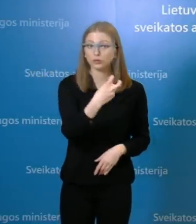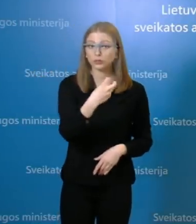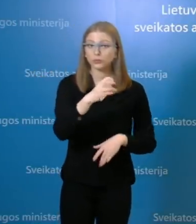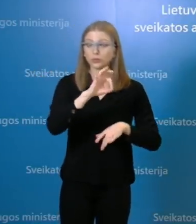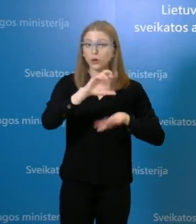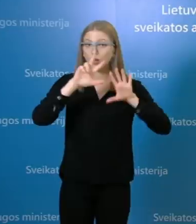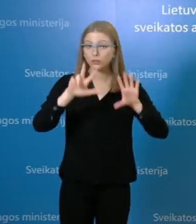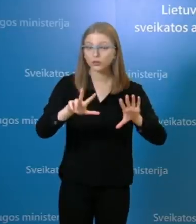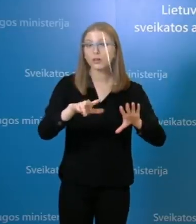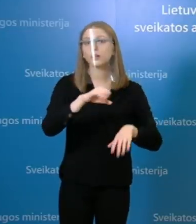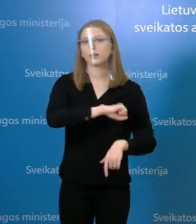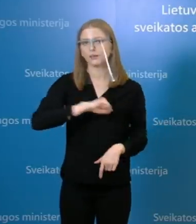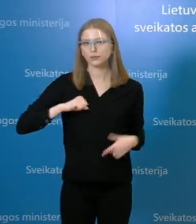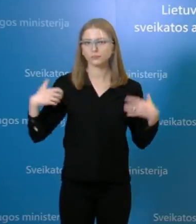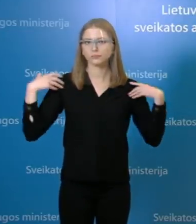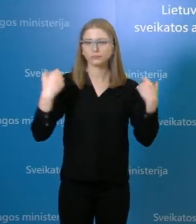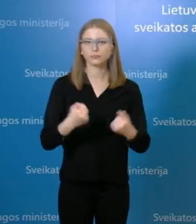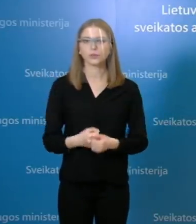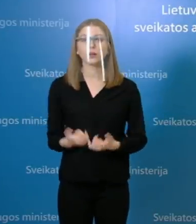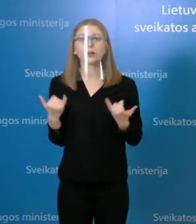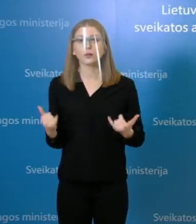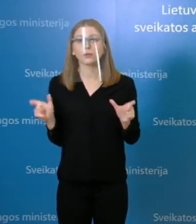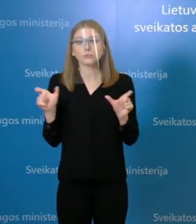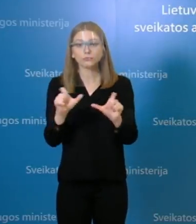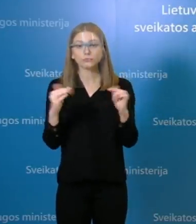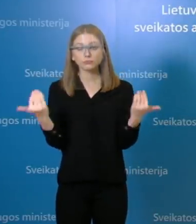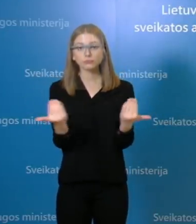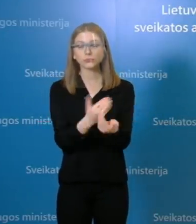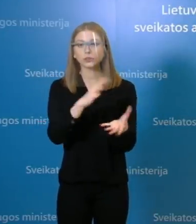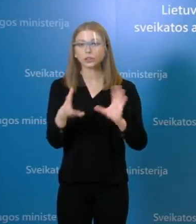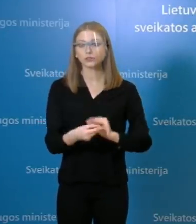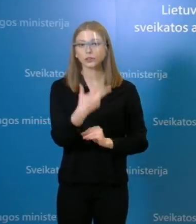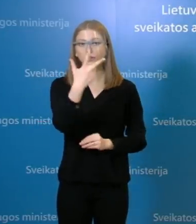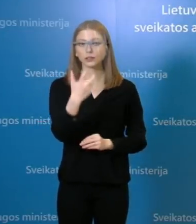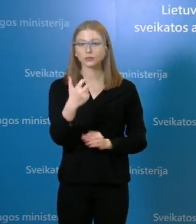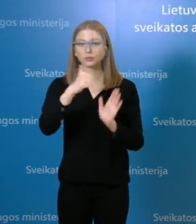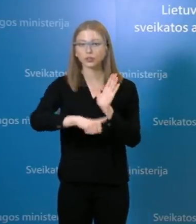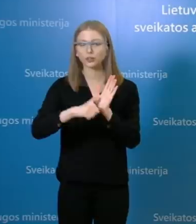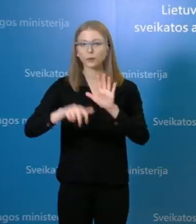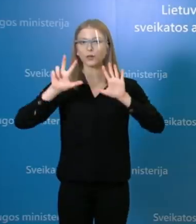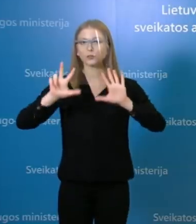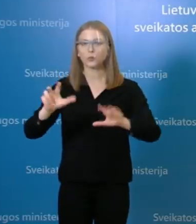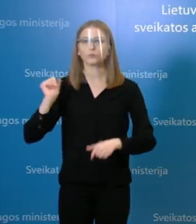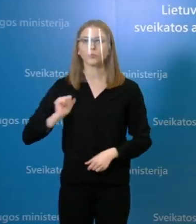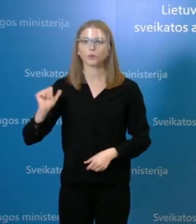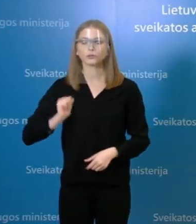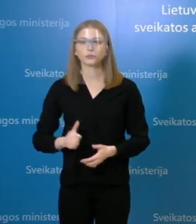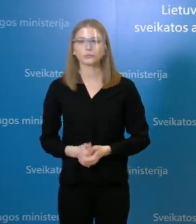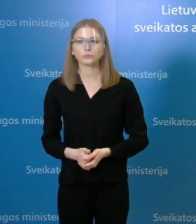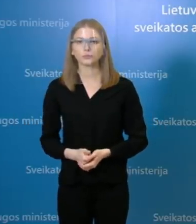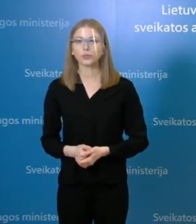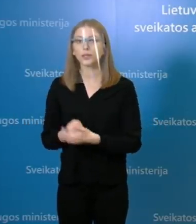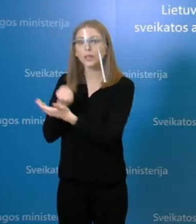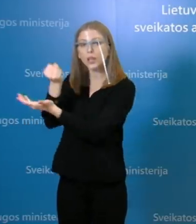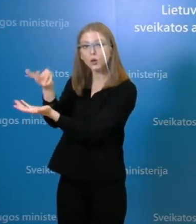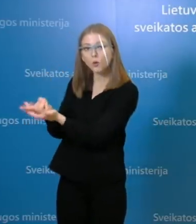specialistai. Na ir izolacijoje šiuo metu yra 368 asmenys. Gidomi ligoninėse